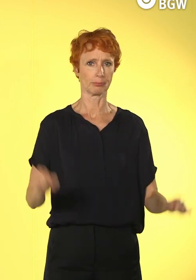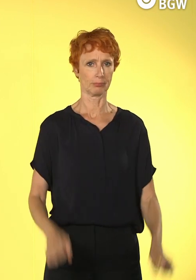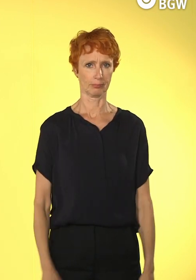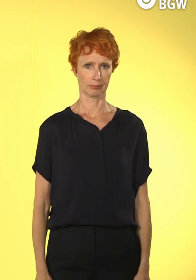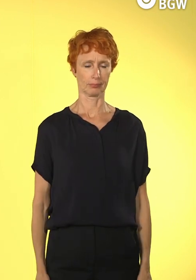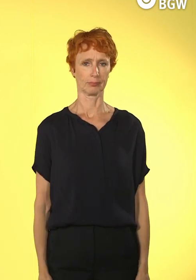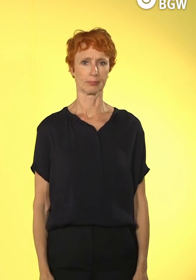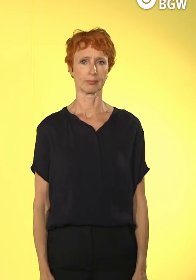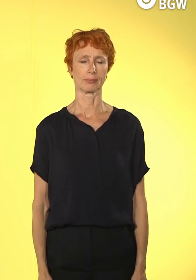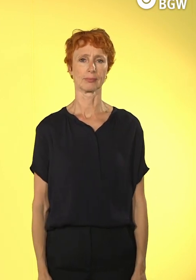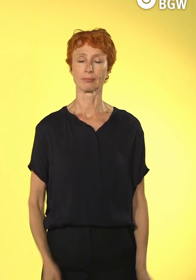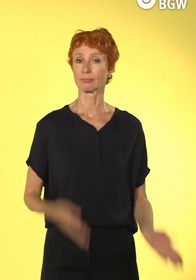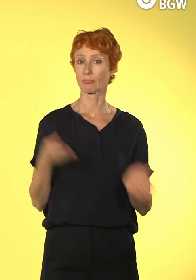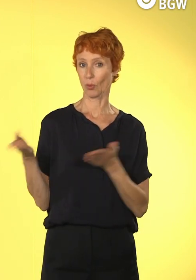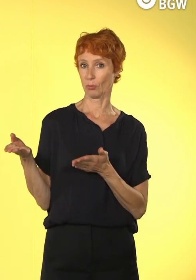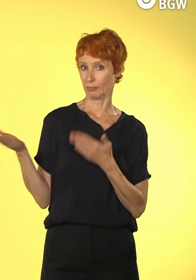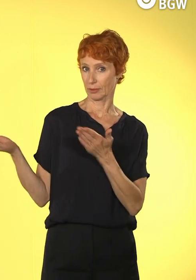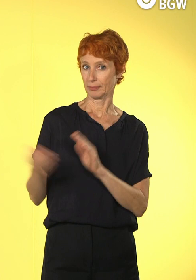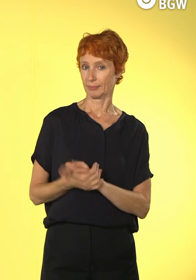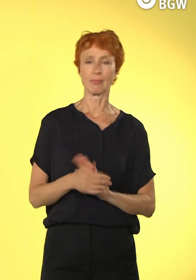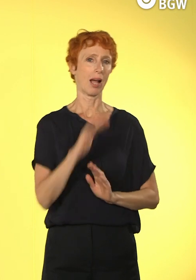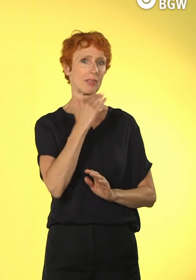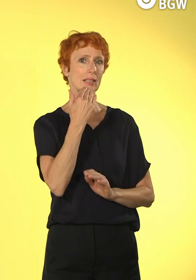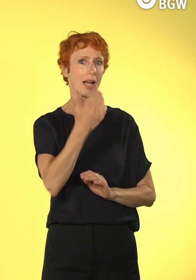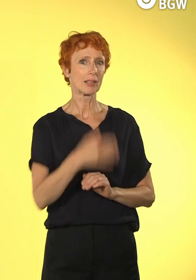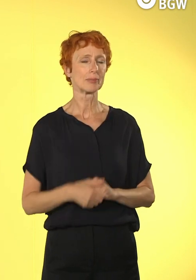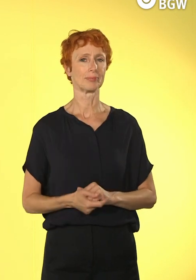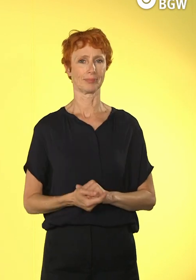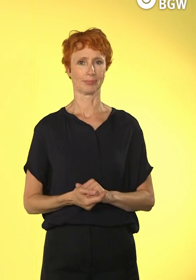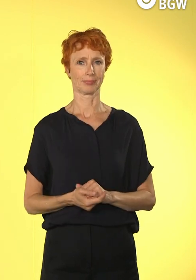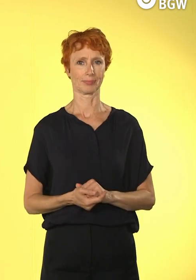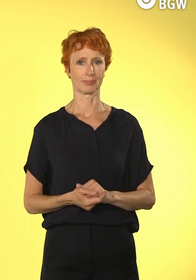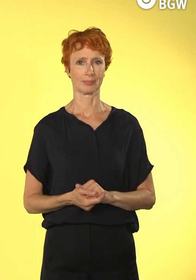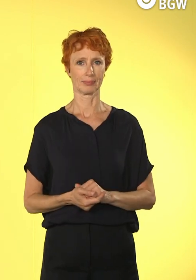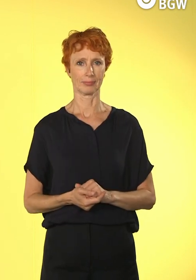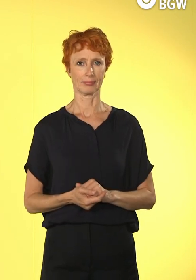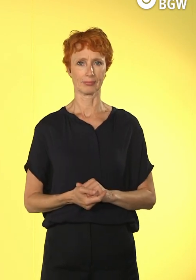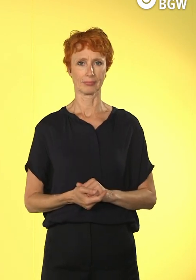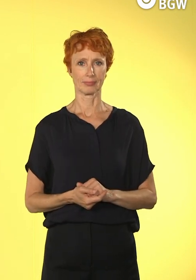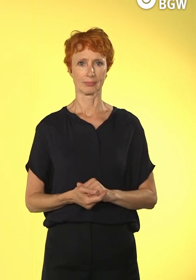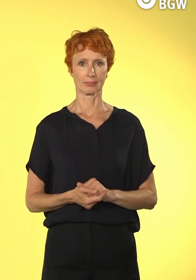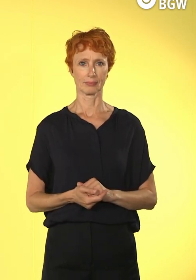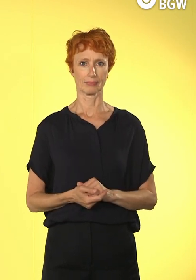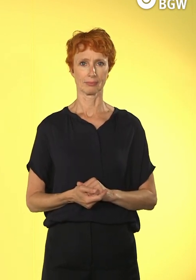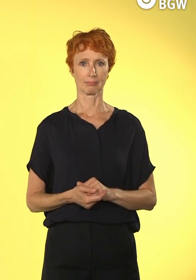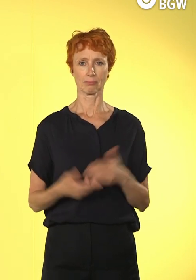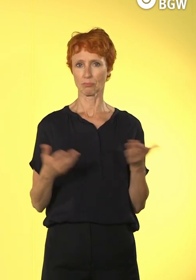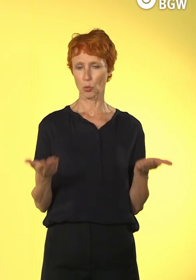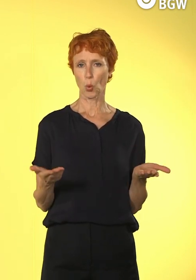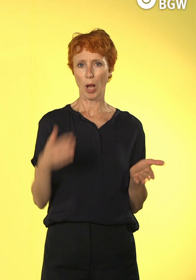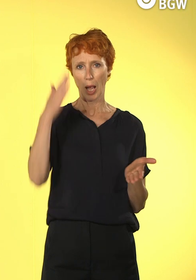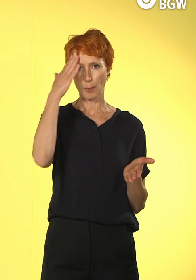So, Manfred, bitte. vielen Dank. Wir wissen, dass es in der gesellschaftlichen Entwicklung,